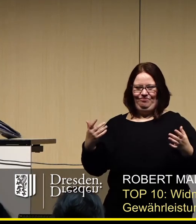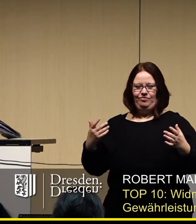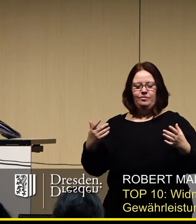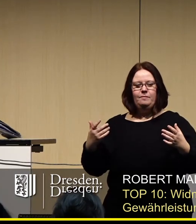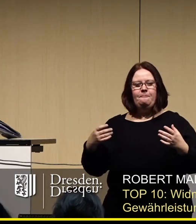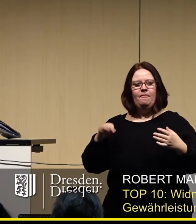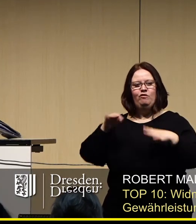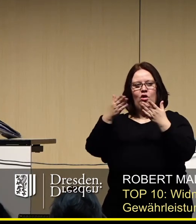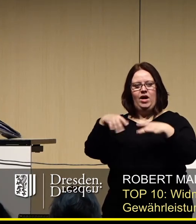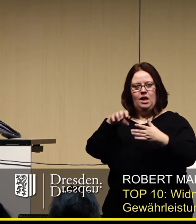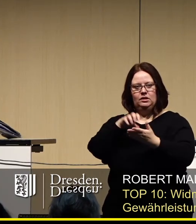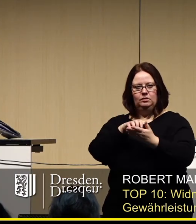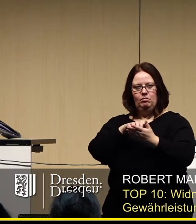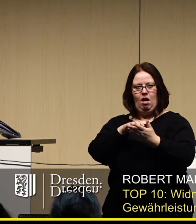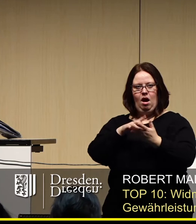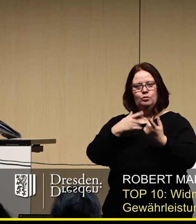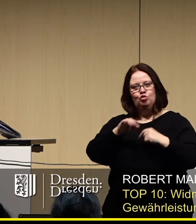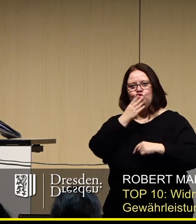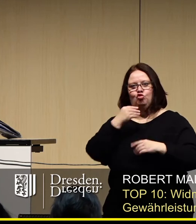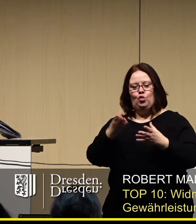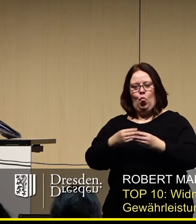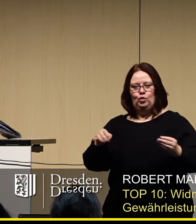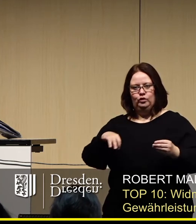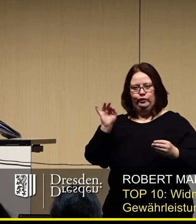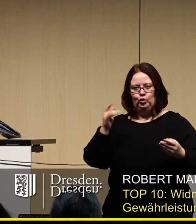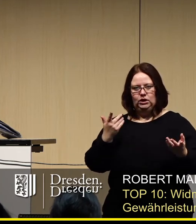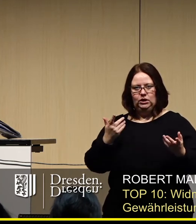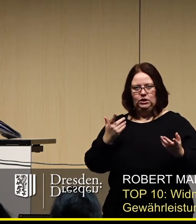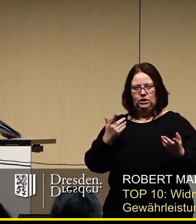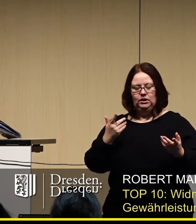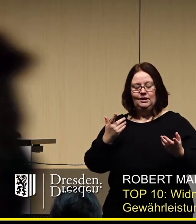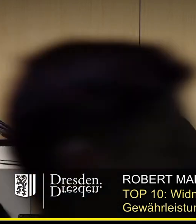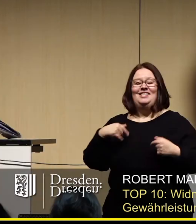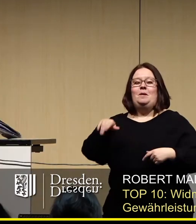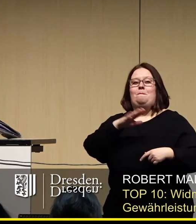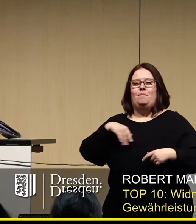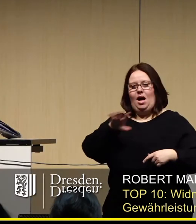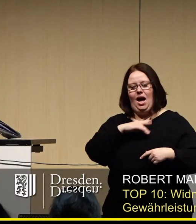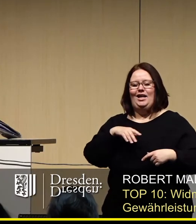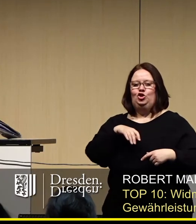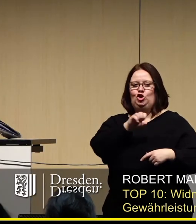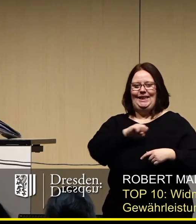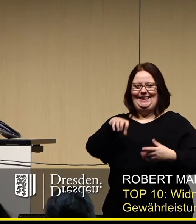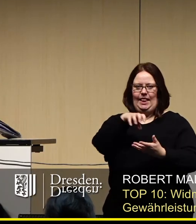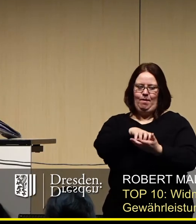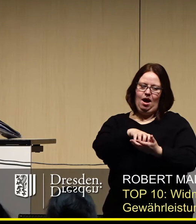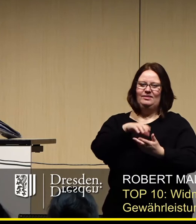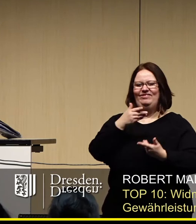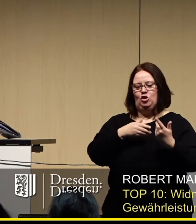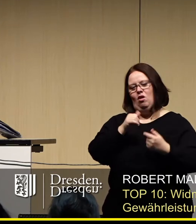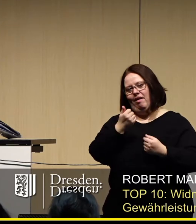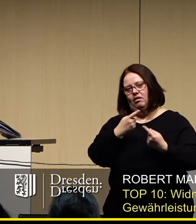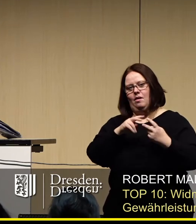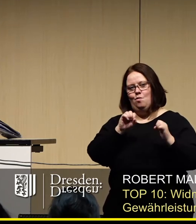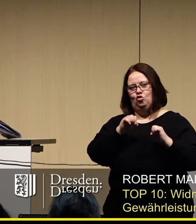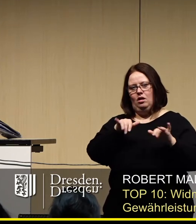für die Weihnachtsmärkte der Konzessionäre eine sehr gute Lösung gefunden. Im Bereich des Striezelmarktes hätte es sicherlich die eine oder andere Variante noch